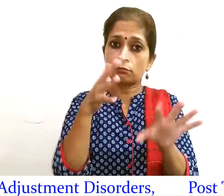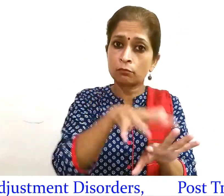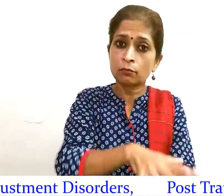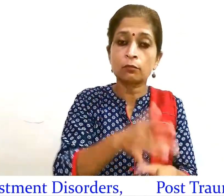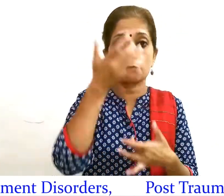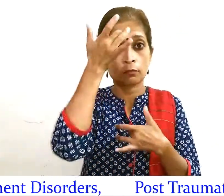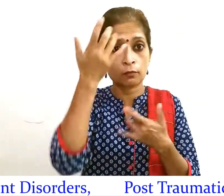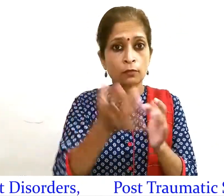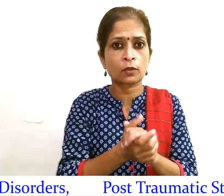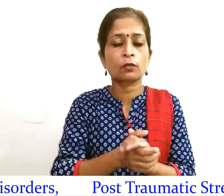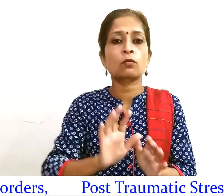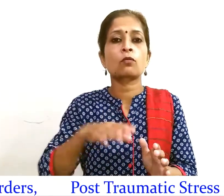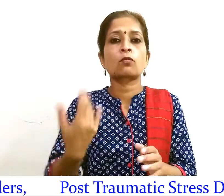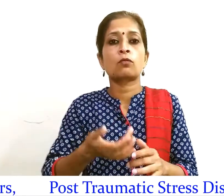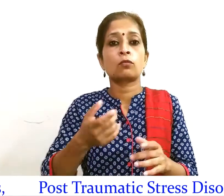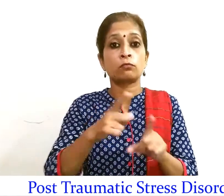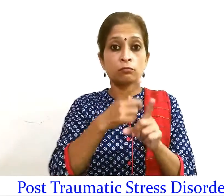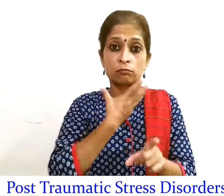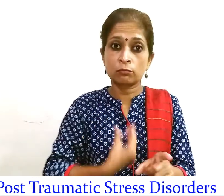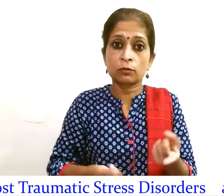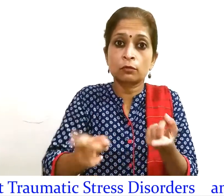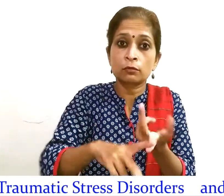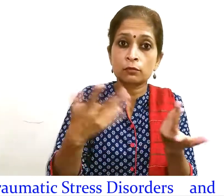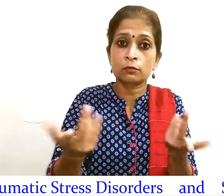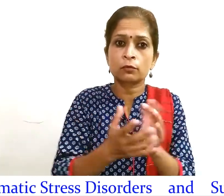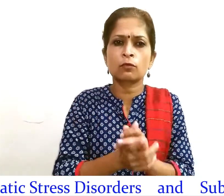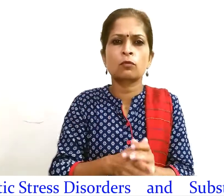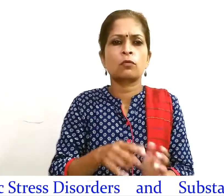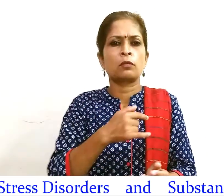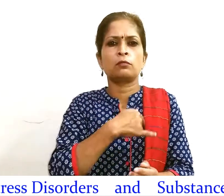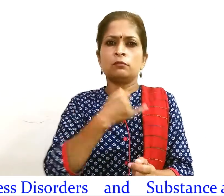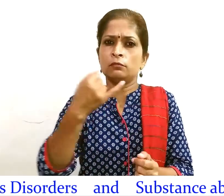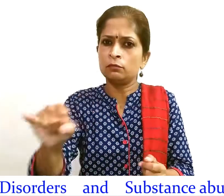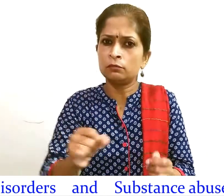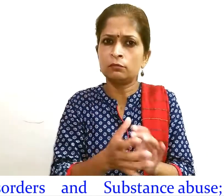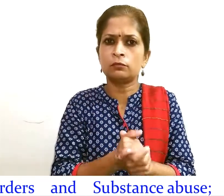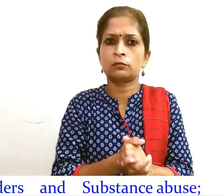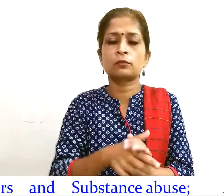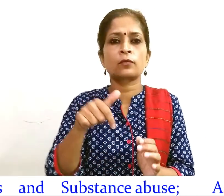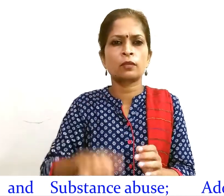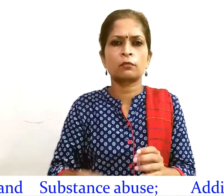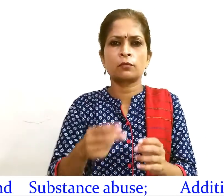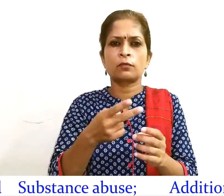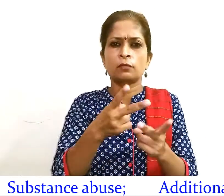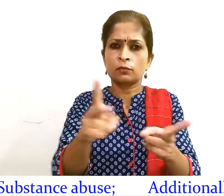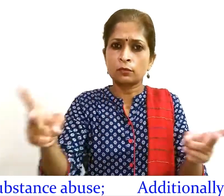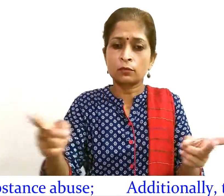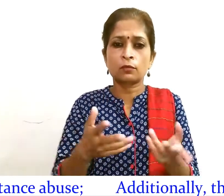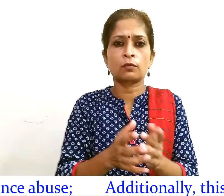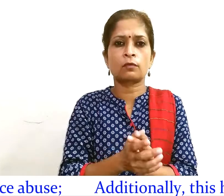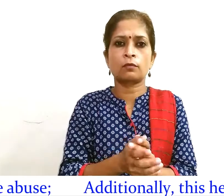आगहातो बरांत तना विकार व्यसन उपरियुक्त के अतिरेक्त ये हेल्प लाइन